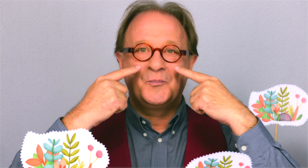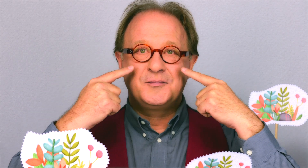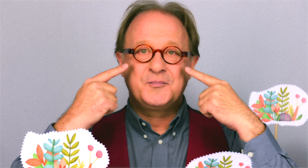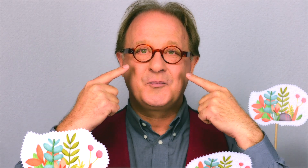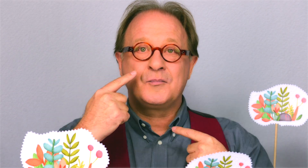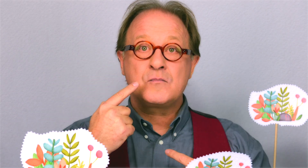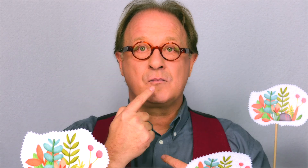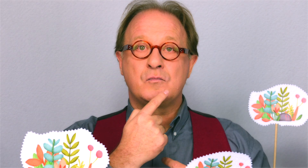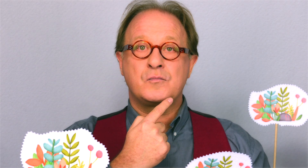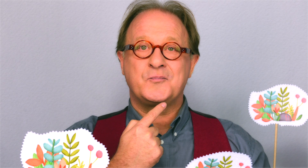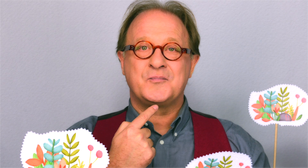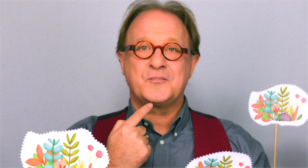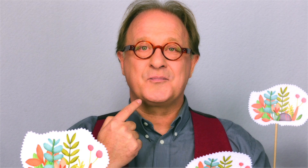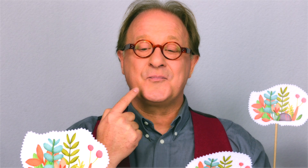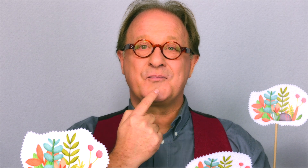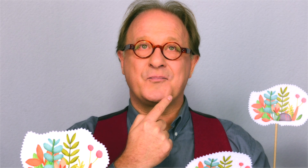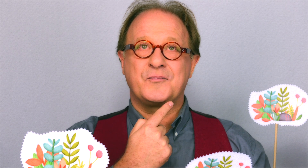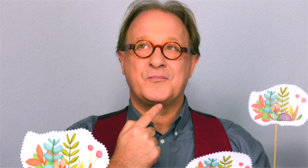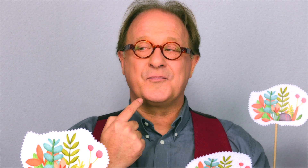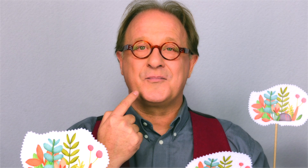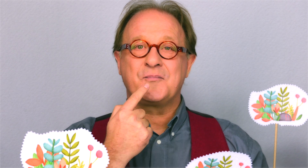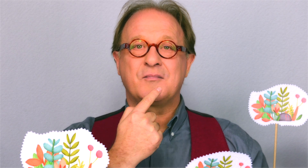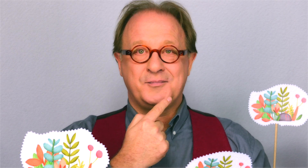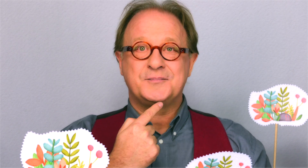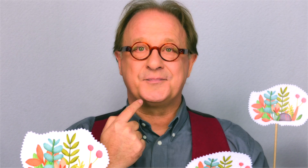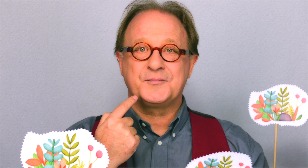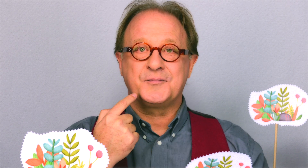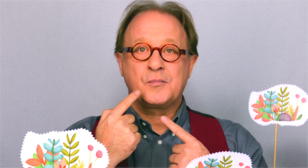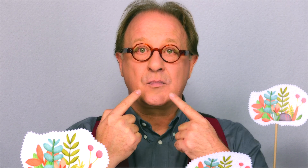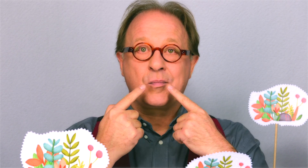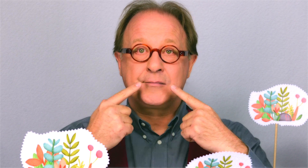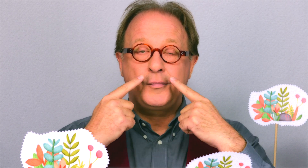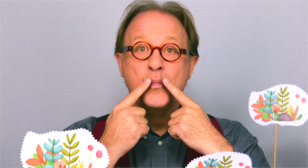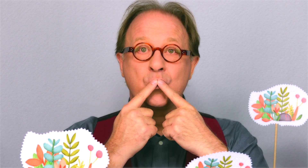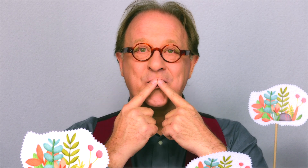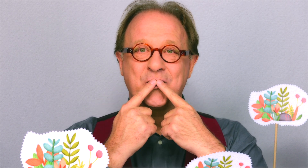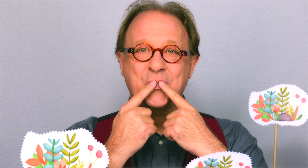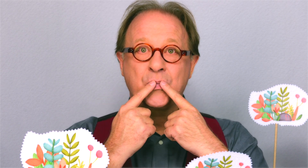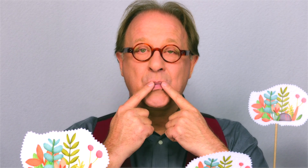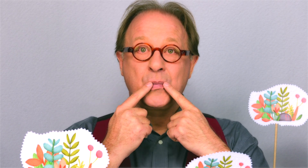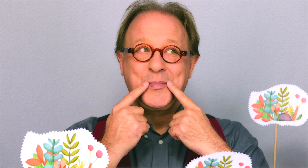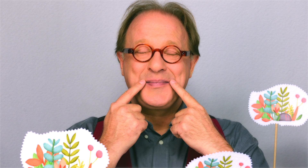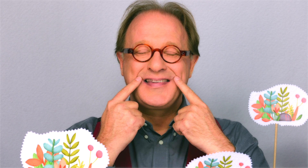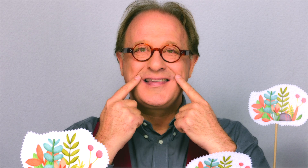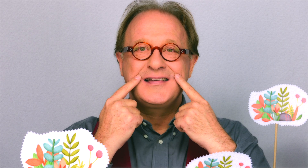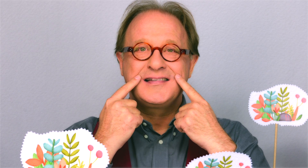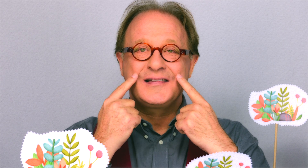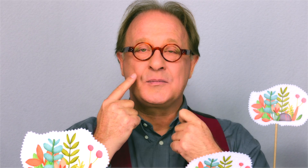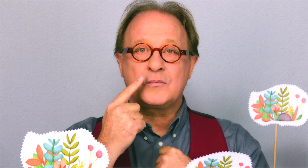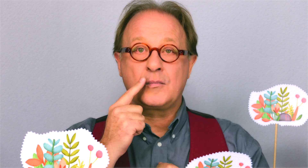bleus Le menton Tout rond Et la petite bouche Et la